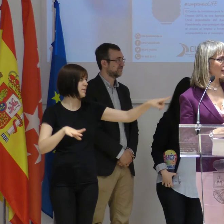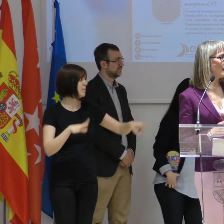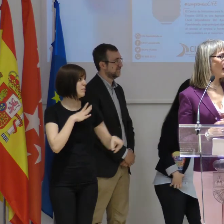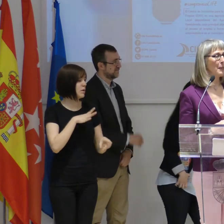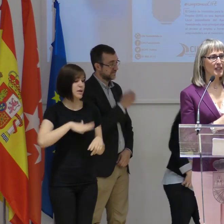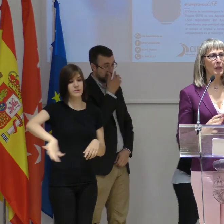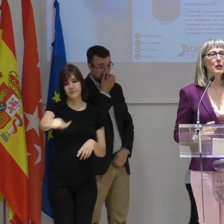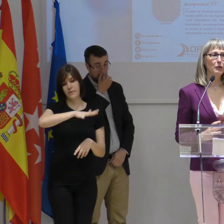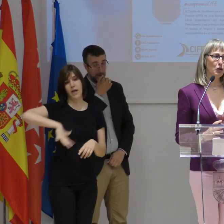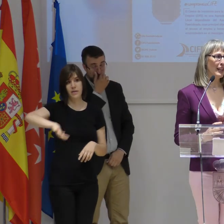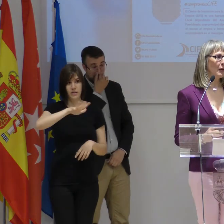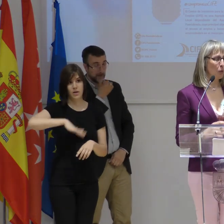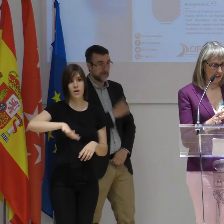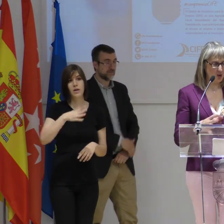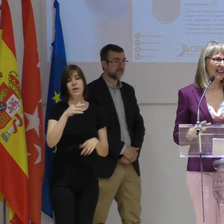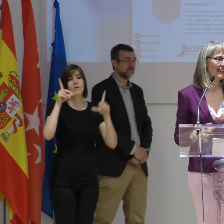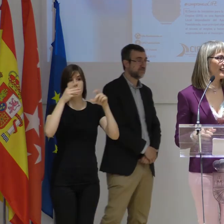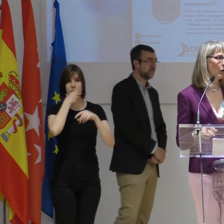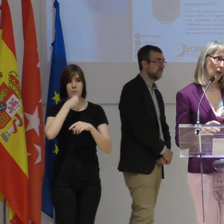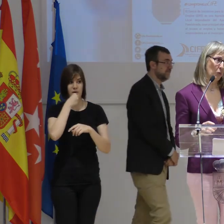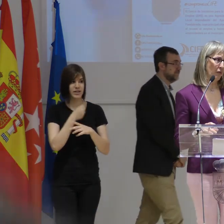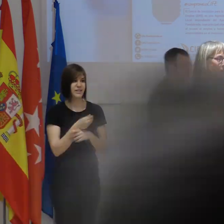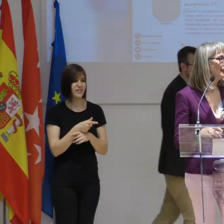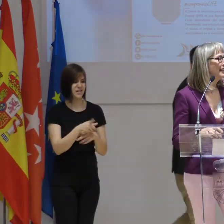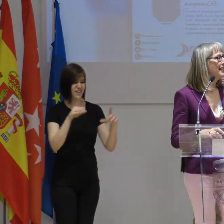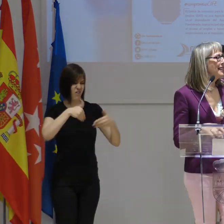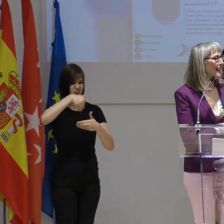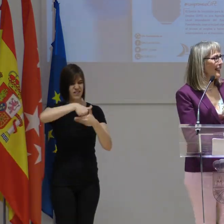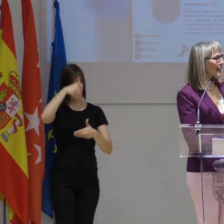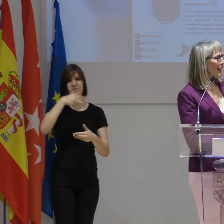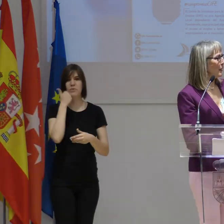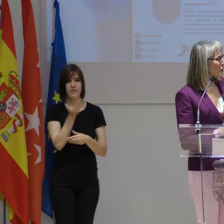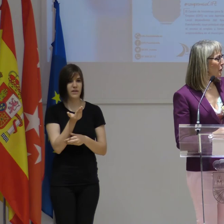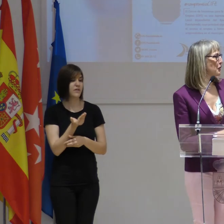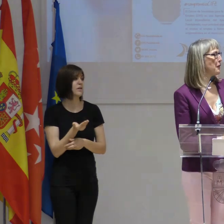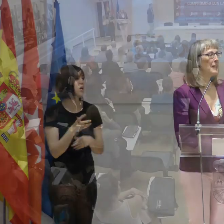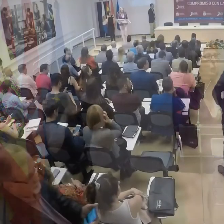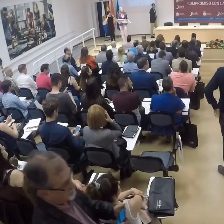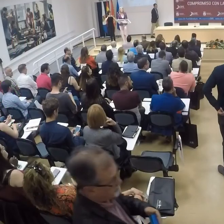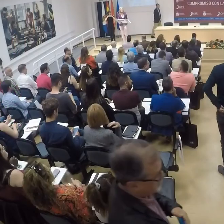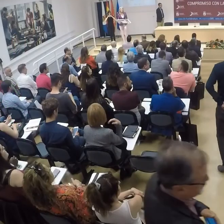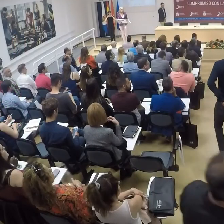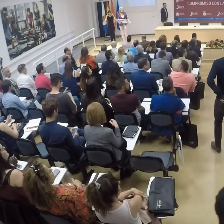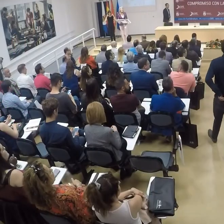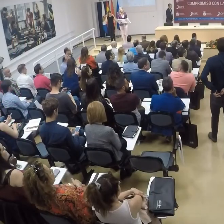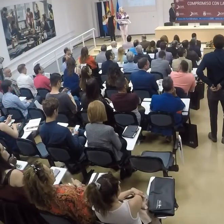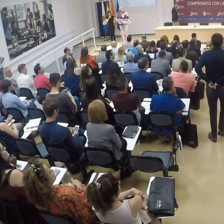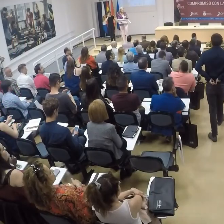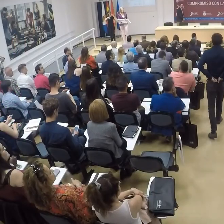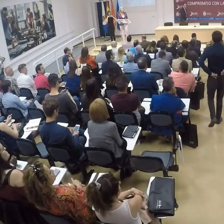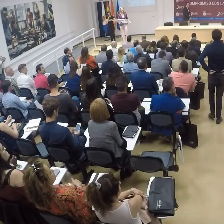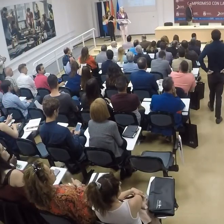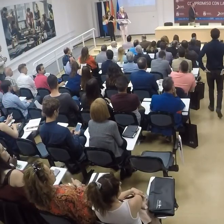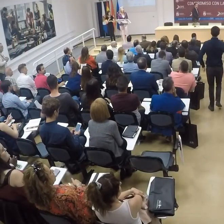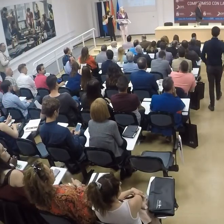hay más espacio y la foto sale mejor para que no salga la tril, que luego queda muy feo. Hacemos la foto de familia con los tres premiados y después